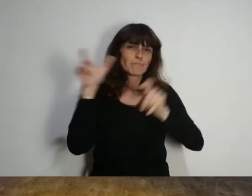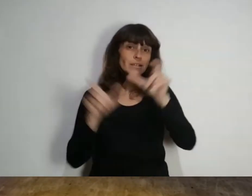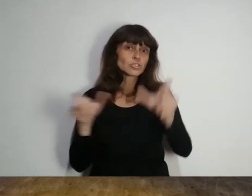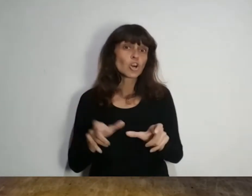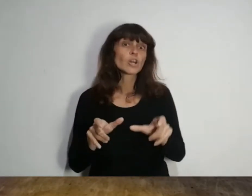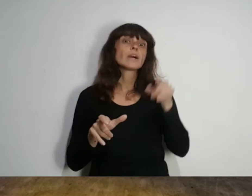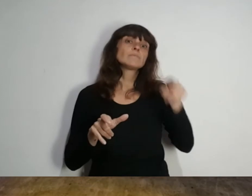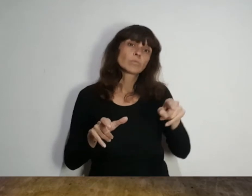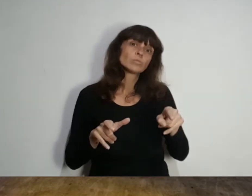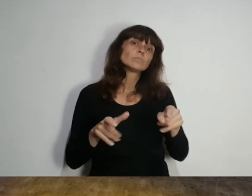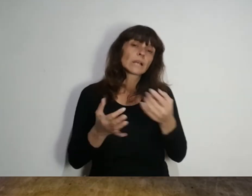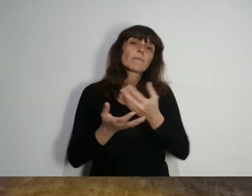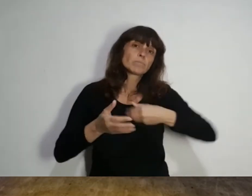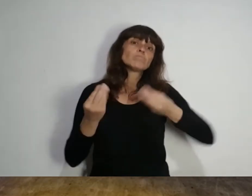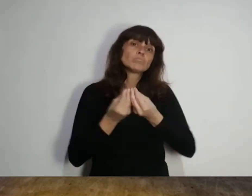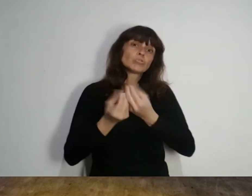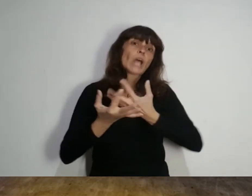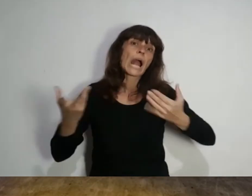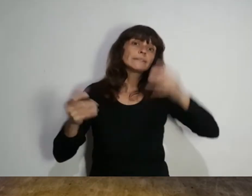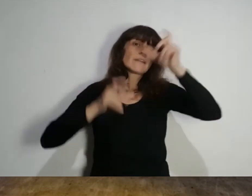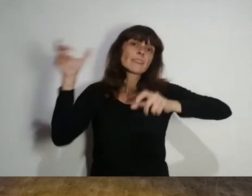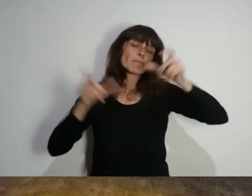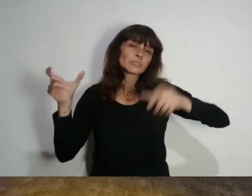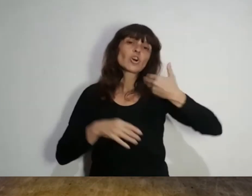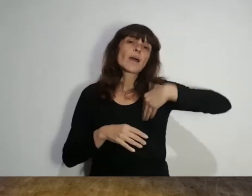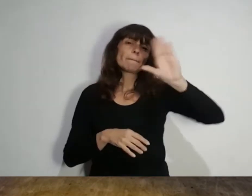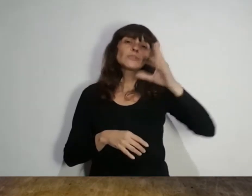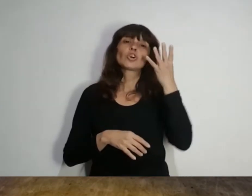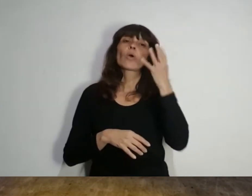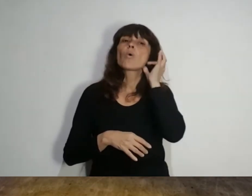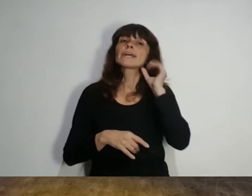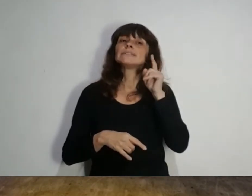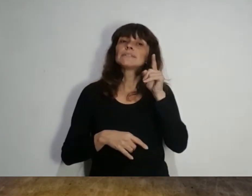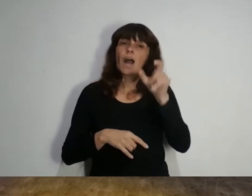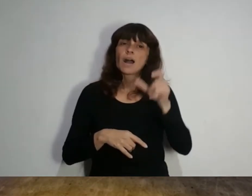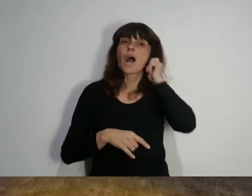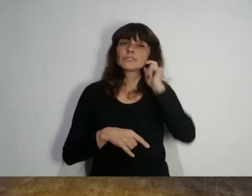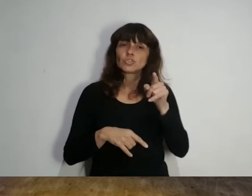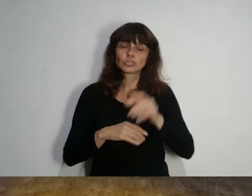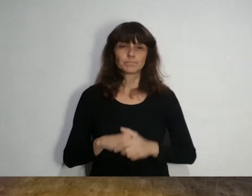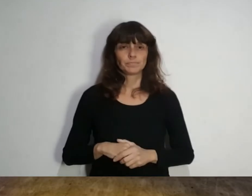la comunidad por tratarse de una de las porciones más numerosas de la población fueguina.